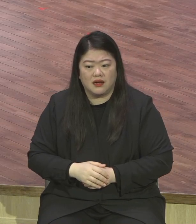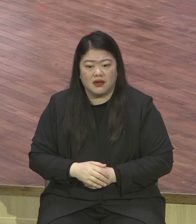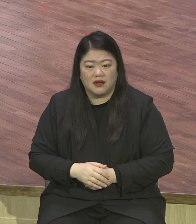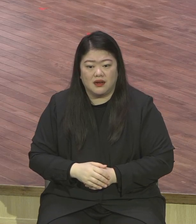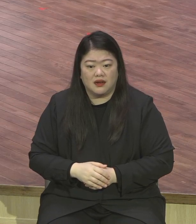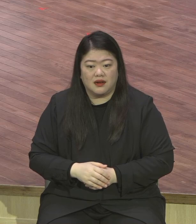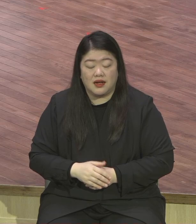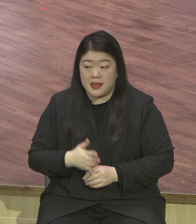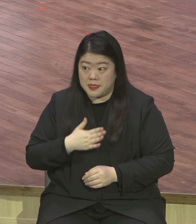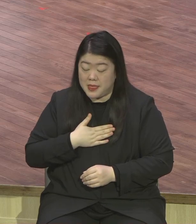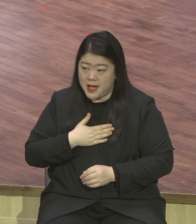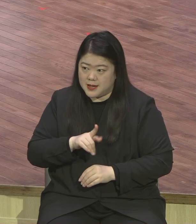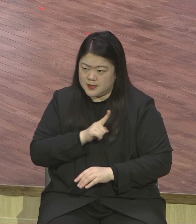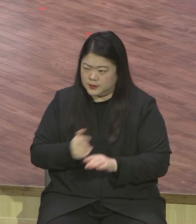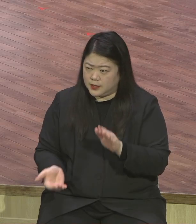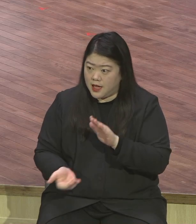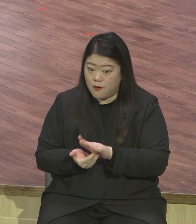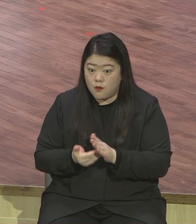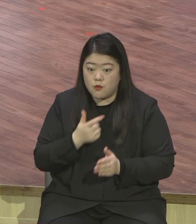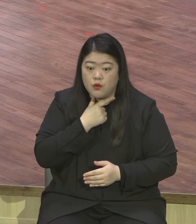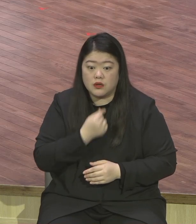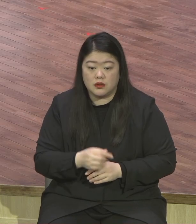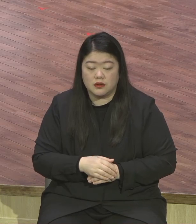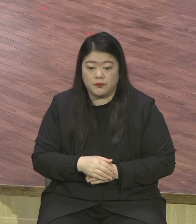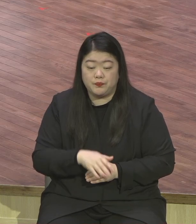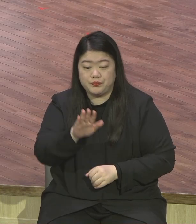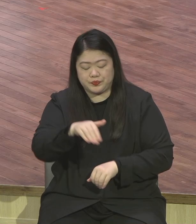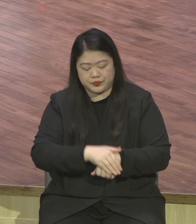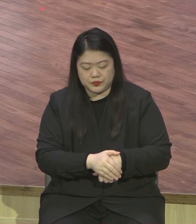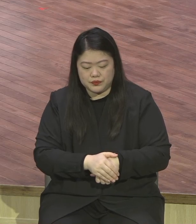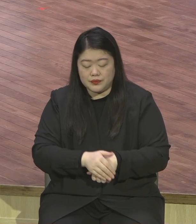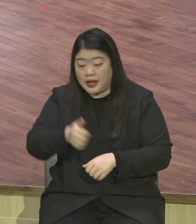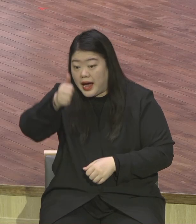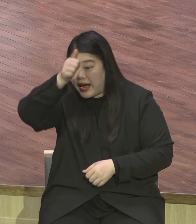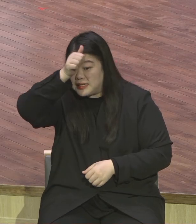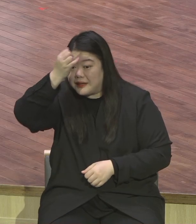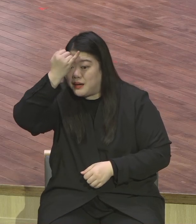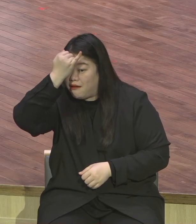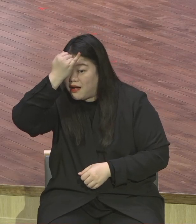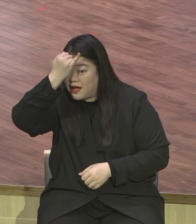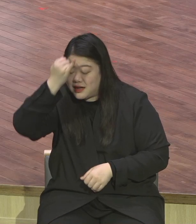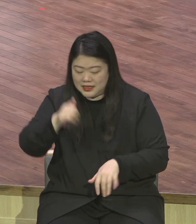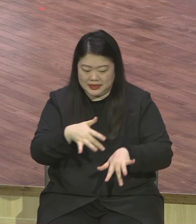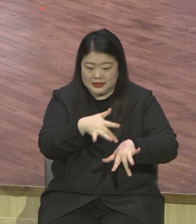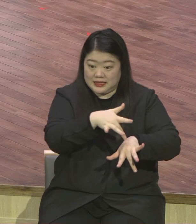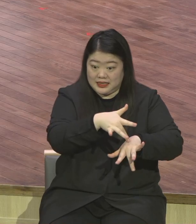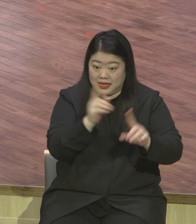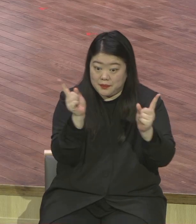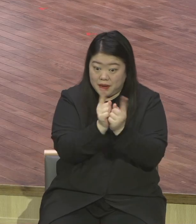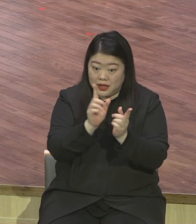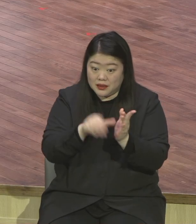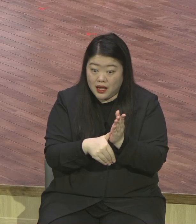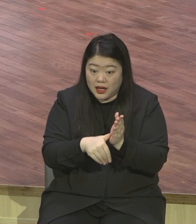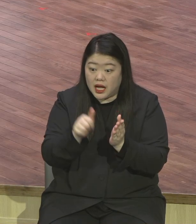사단이 속임수거든요. 야 너도 이거 먹으면 하나님처럼 돼 선악을 알게 돼